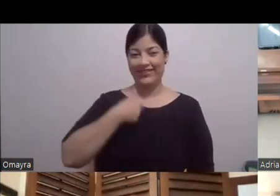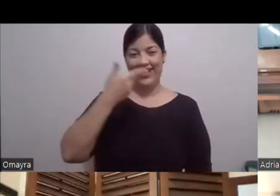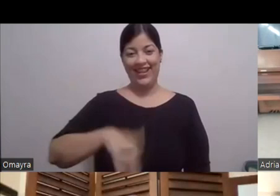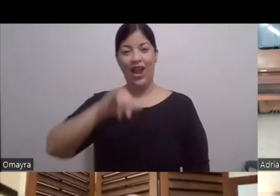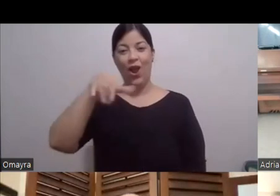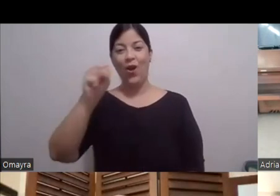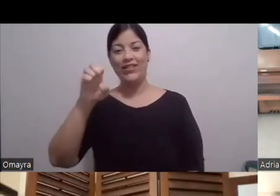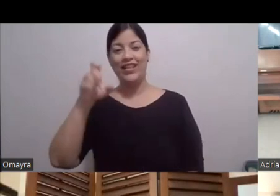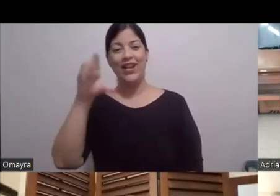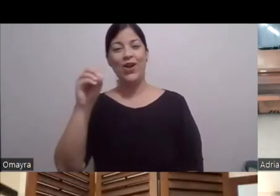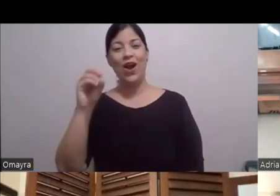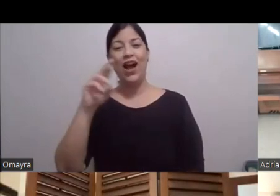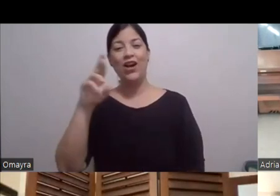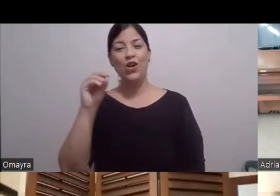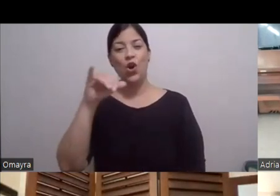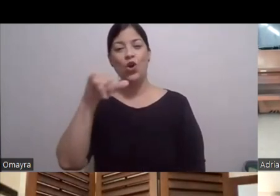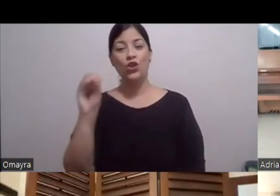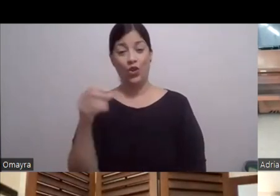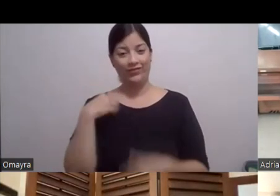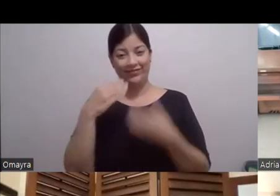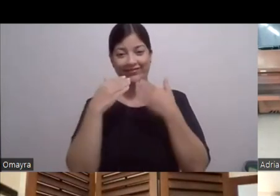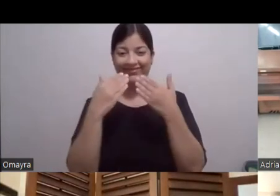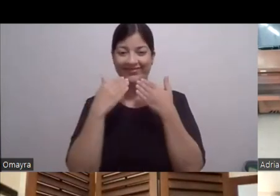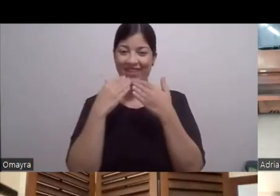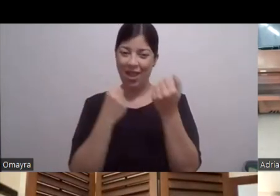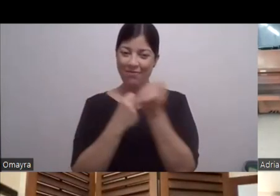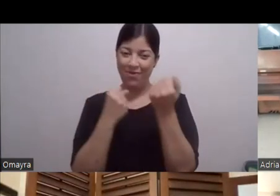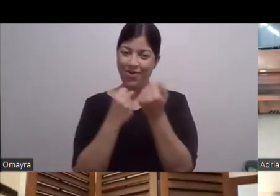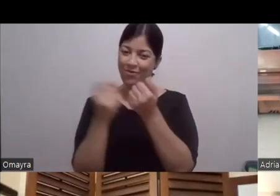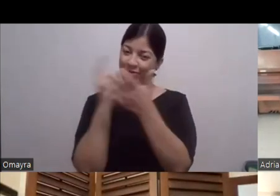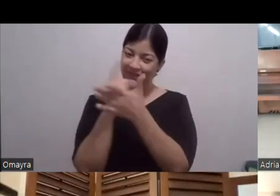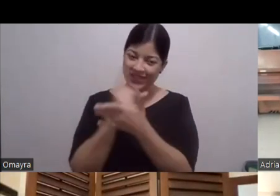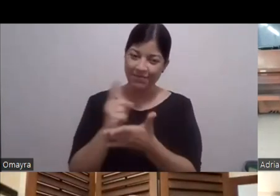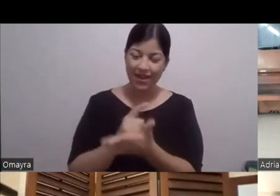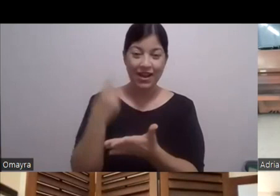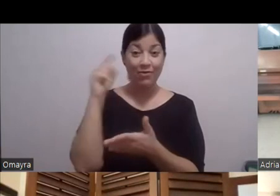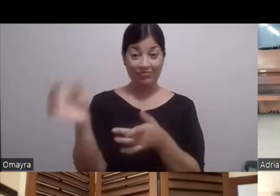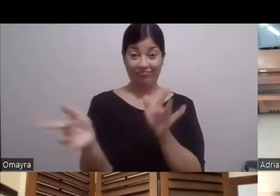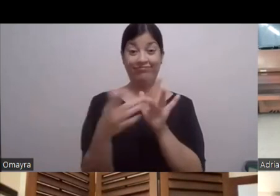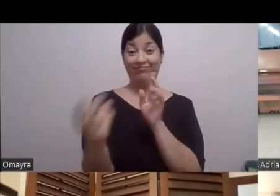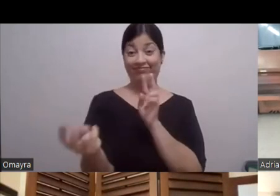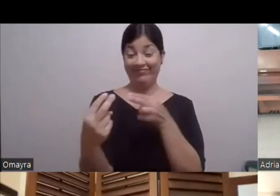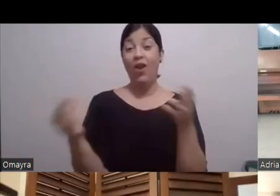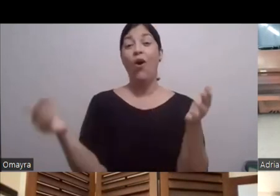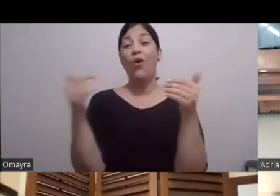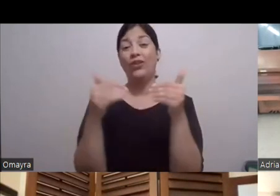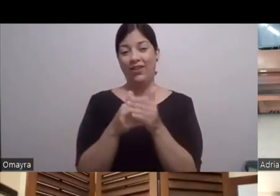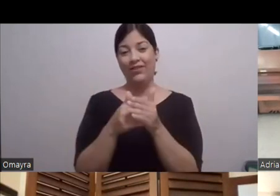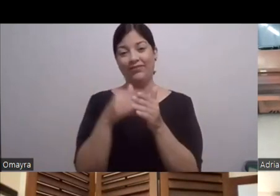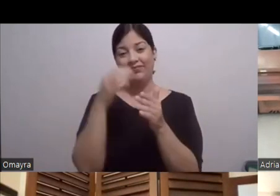Arroyo Agradeciendo su apoyo Como toda la semana Por haber sintonizado Una vez más Artefusión Y recuerden Que